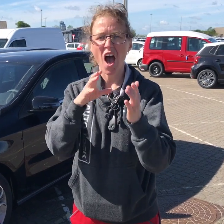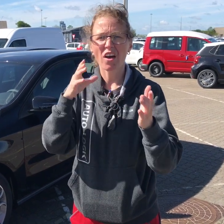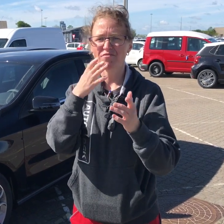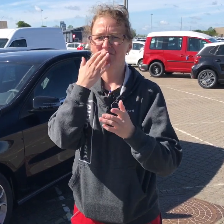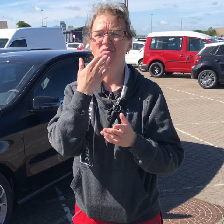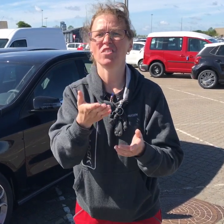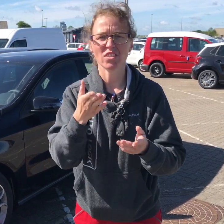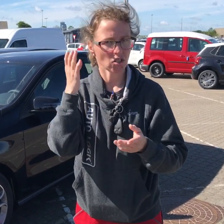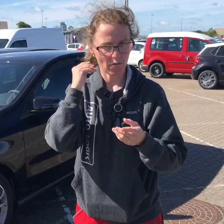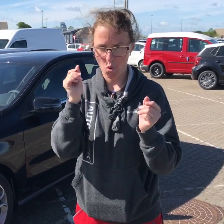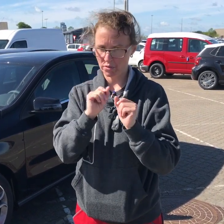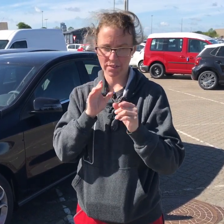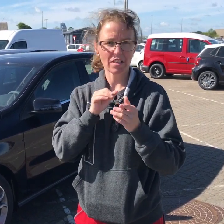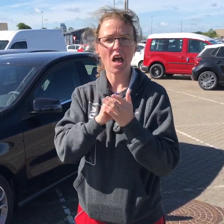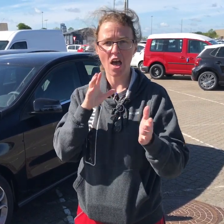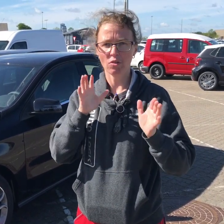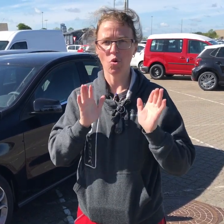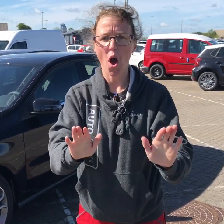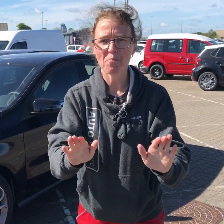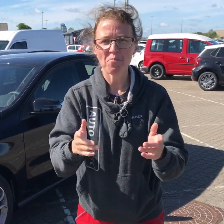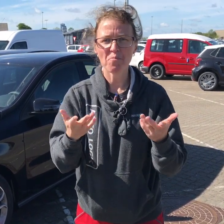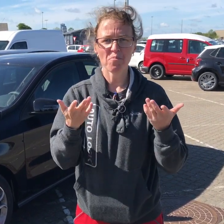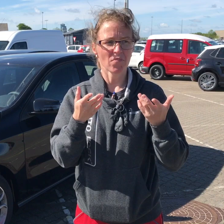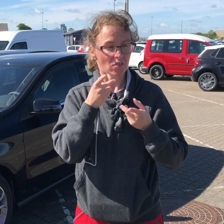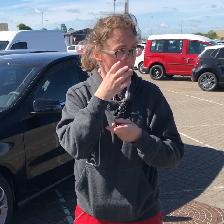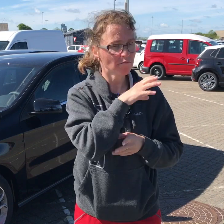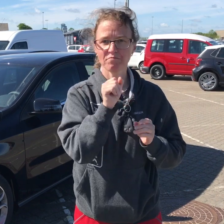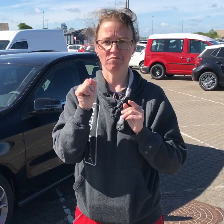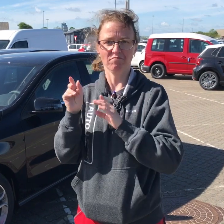Som døv er jeg hurtig til at reagere, så det fungerer rigtig fint.